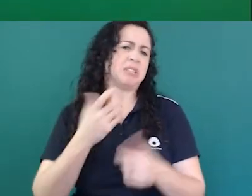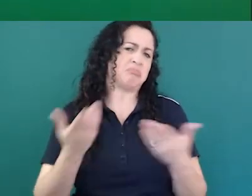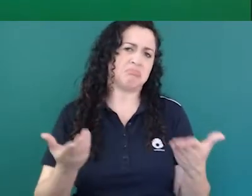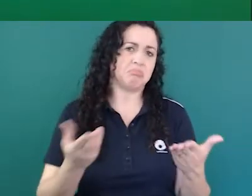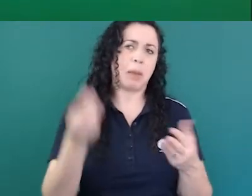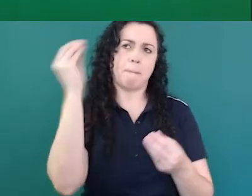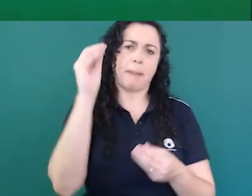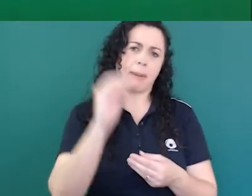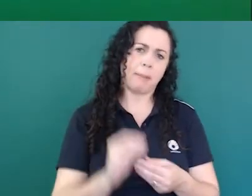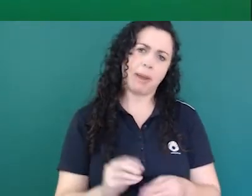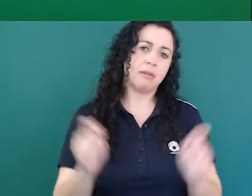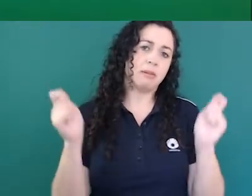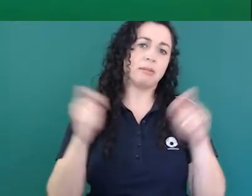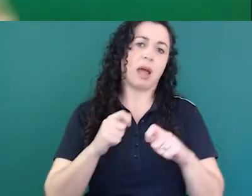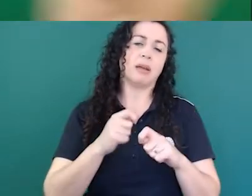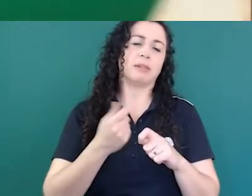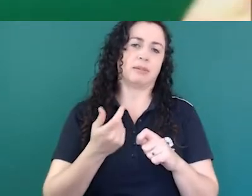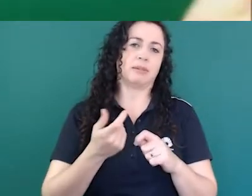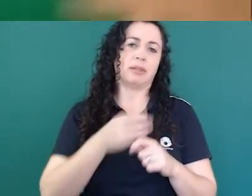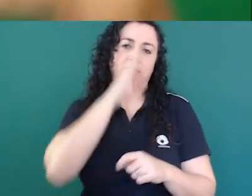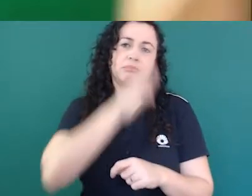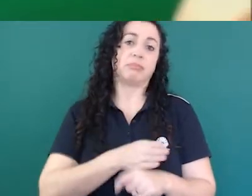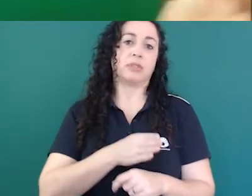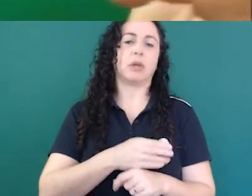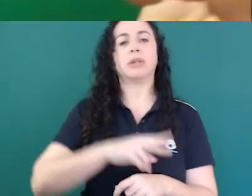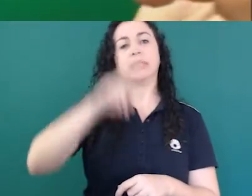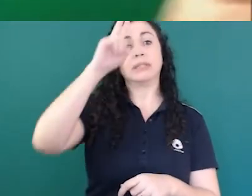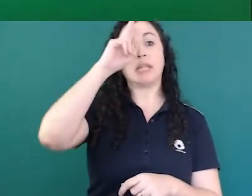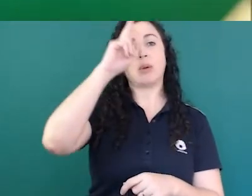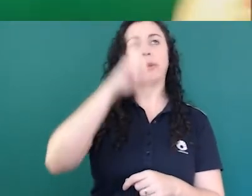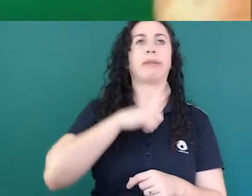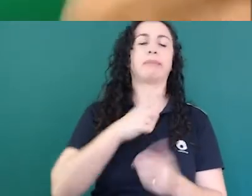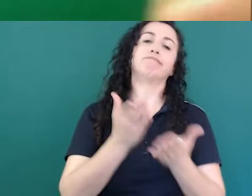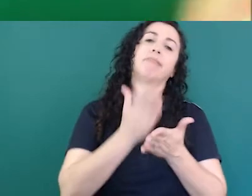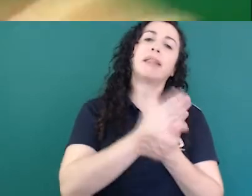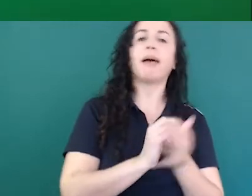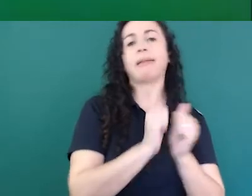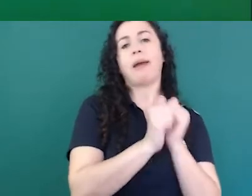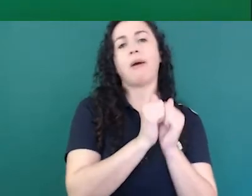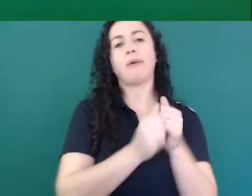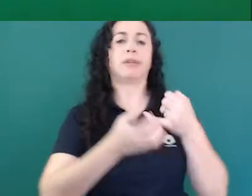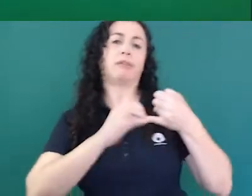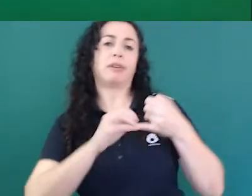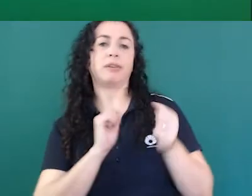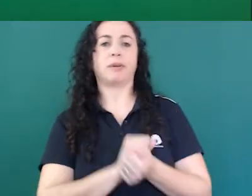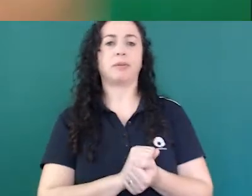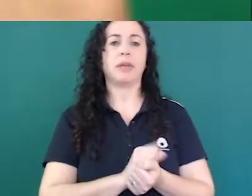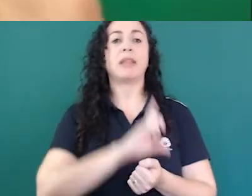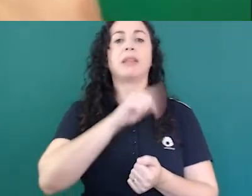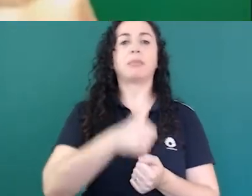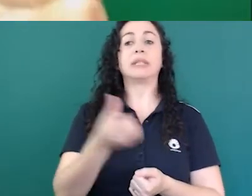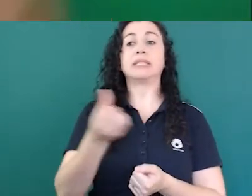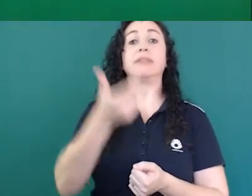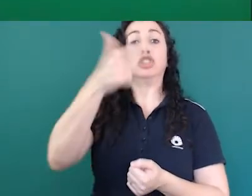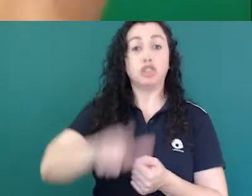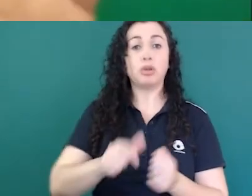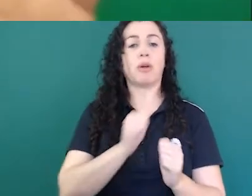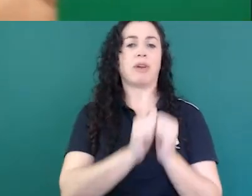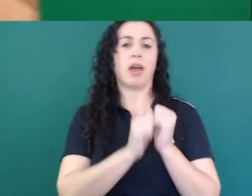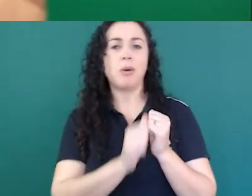a segunda tem batata e arroz e mudou vai ser na sexta que tem batata e arroz só vai estar em termos